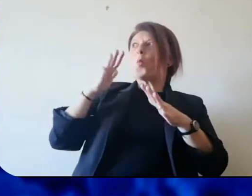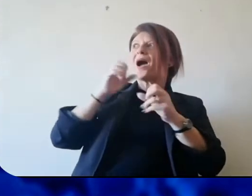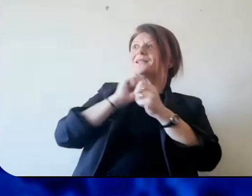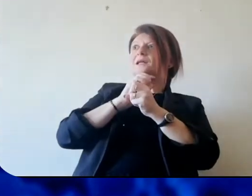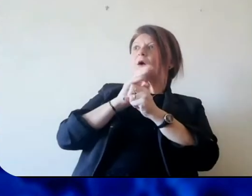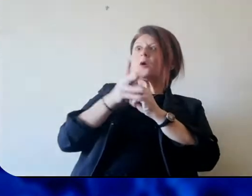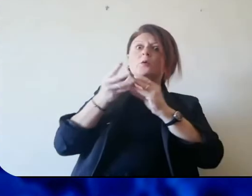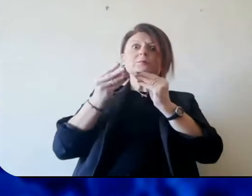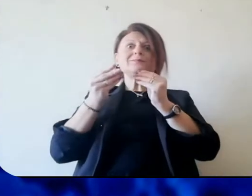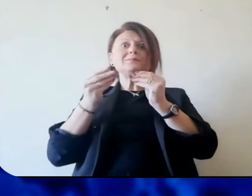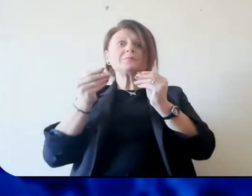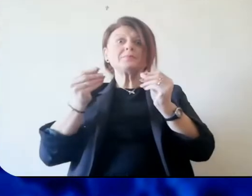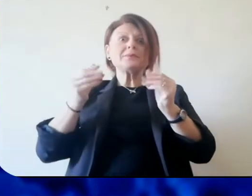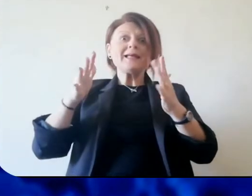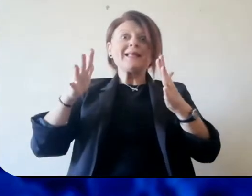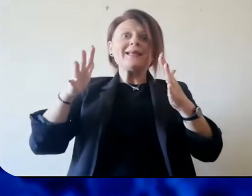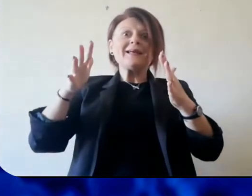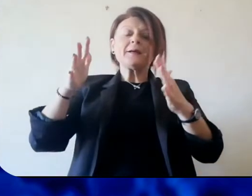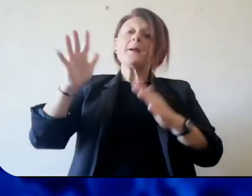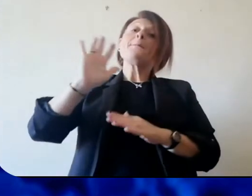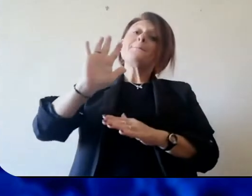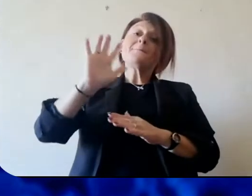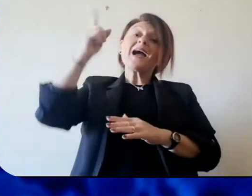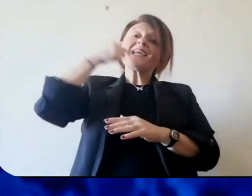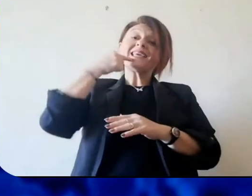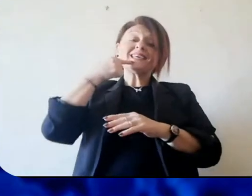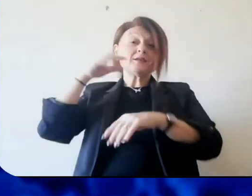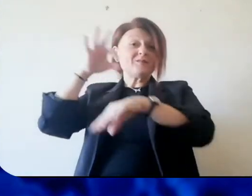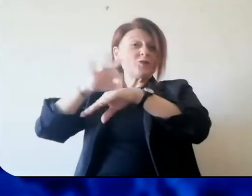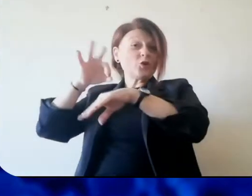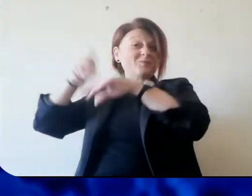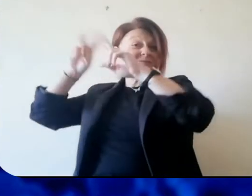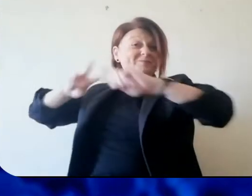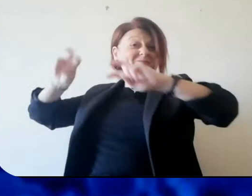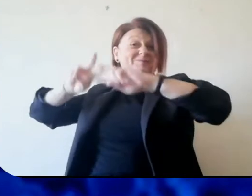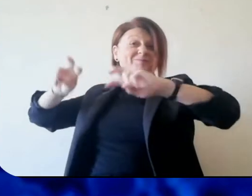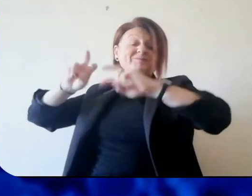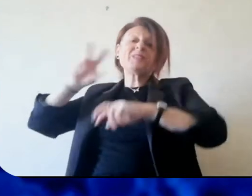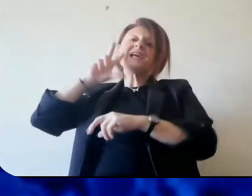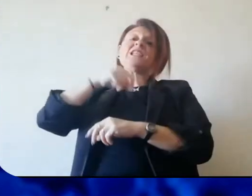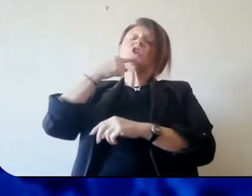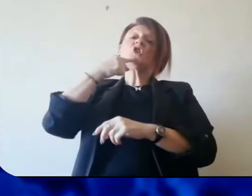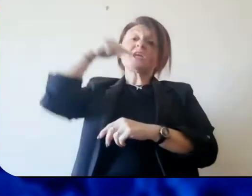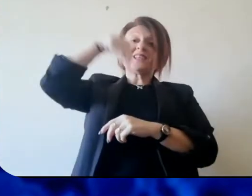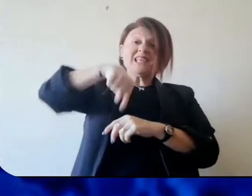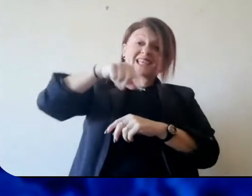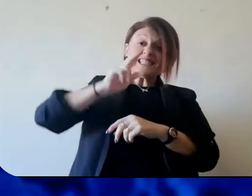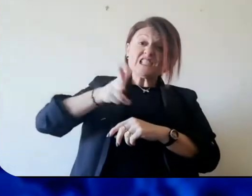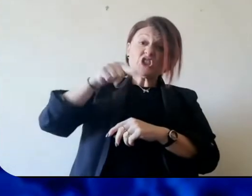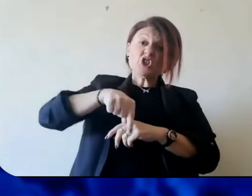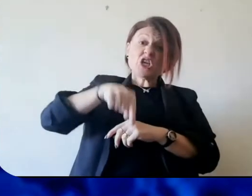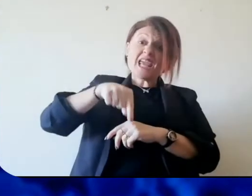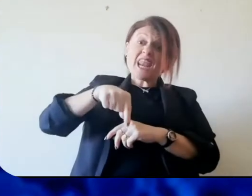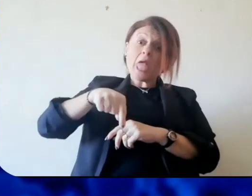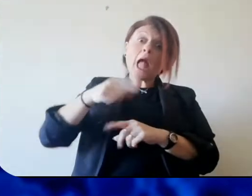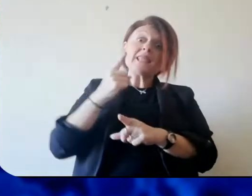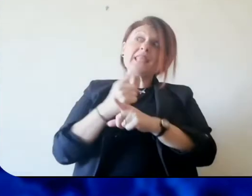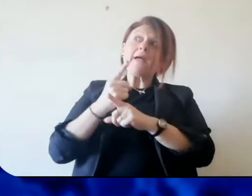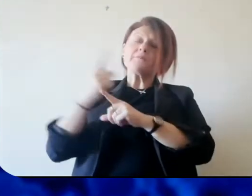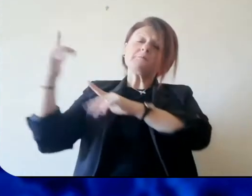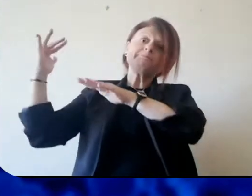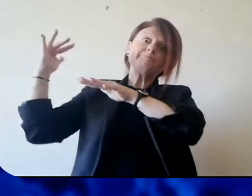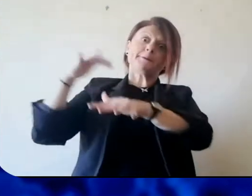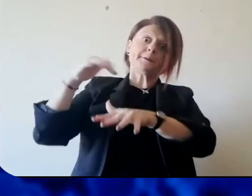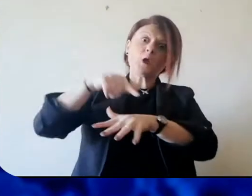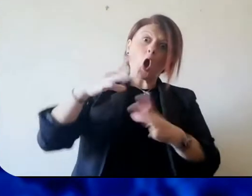probabilmente una via d'uscita, però gli esperti dicono che ancora nel Sud Italia e in Sicilia l'onda del